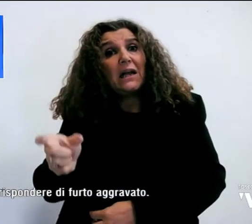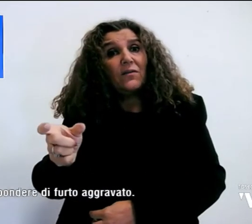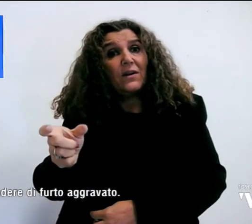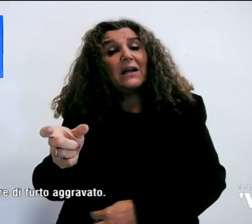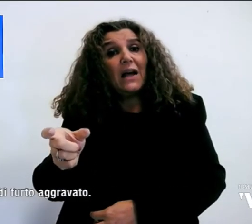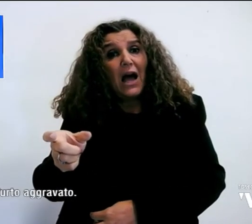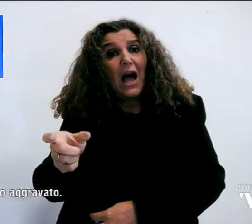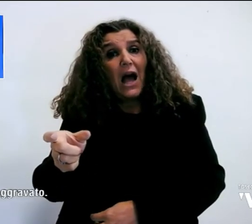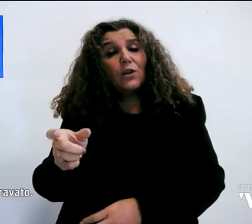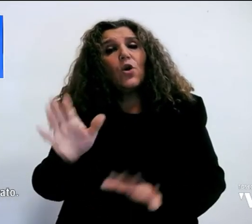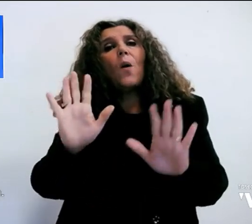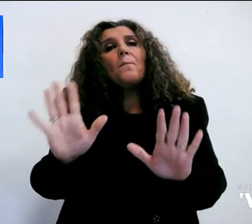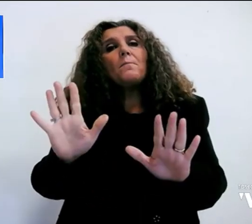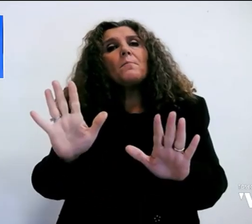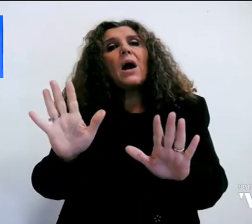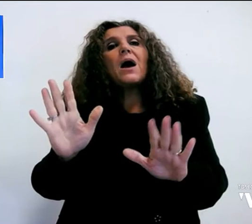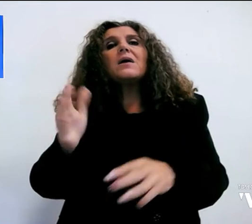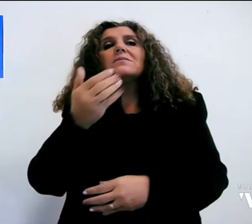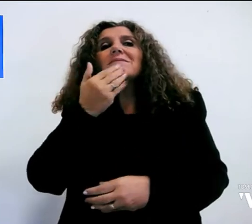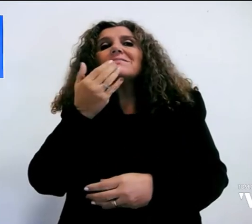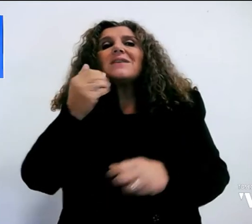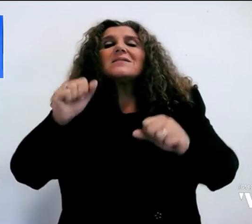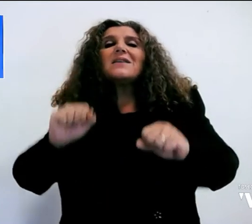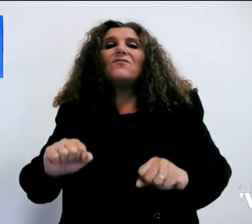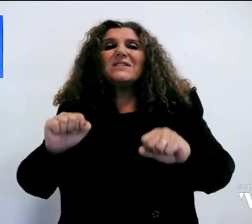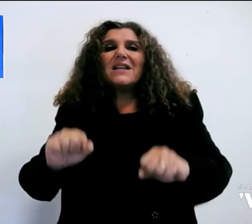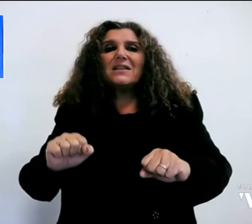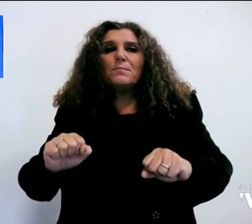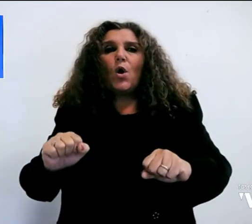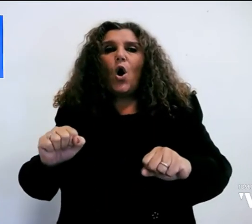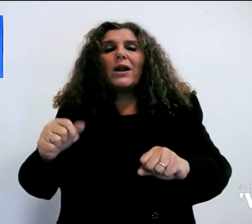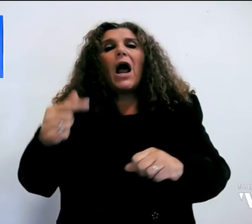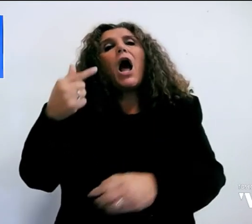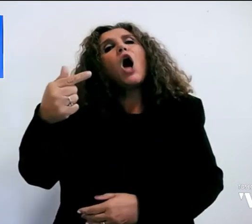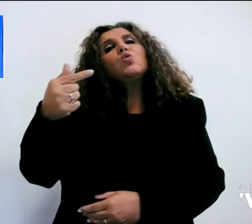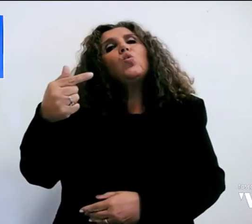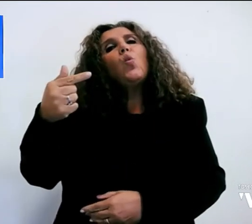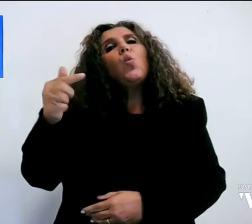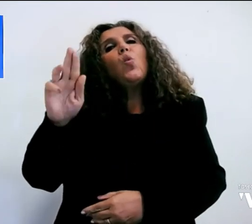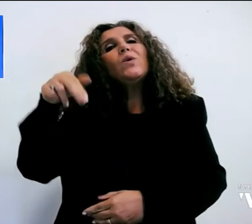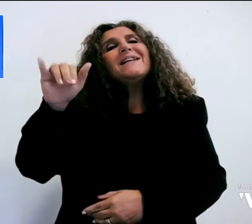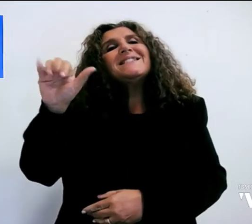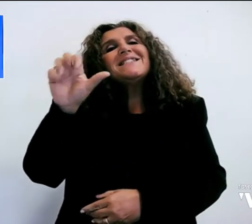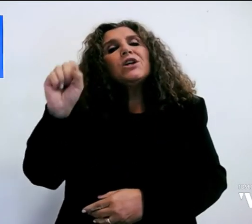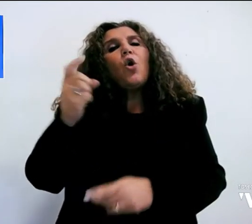ma senza fissa dimora tunisino, che dovrà rispondere di furto aggravato.